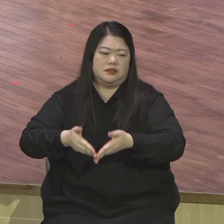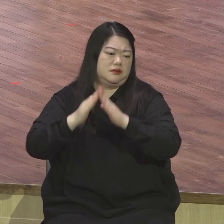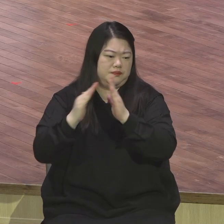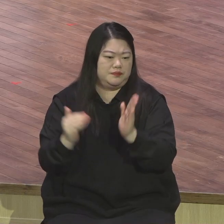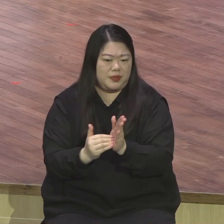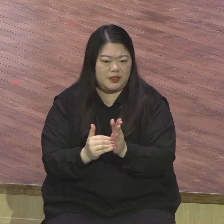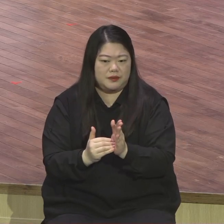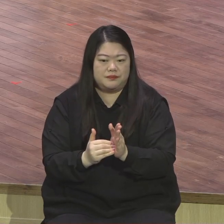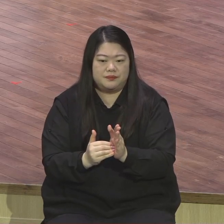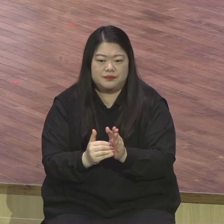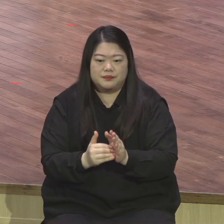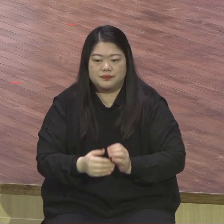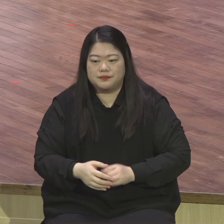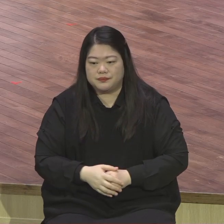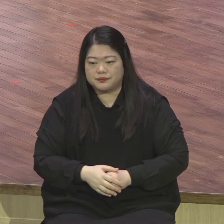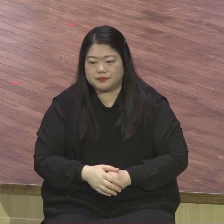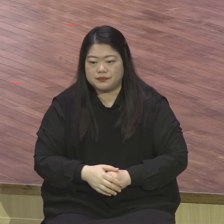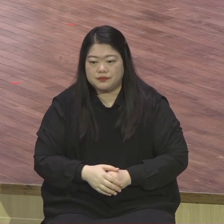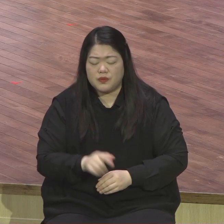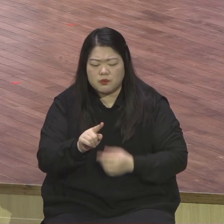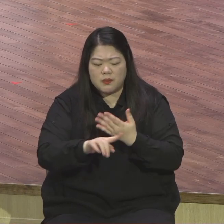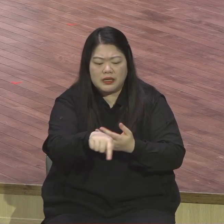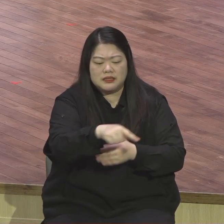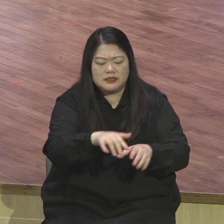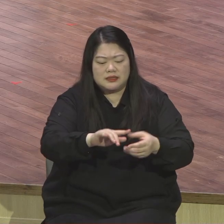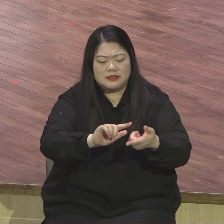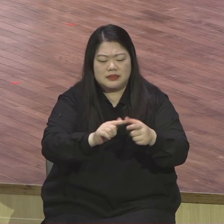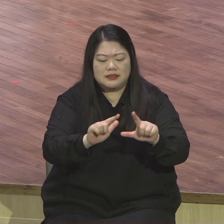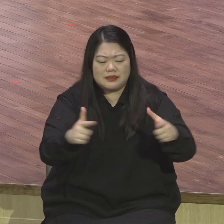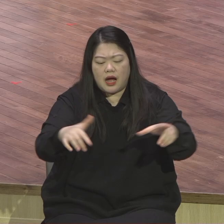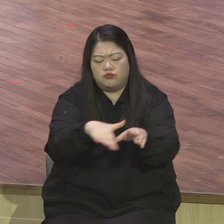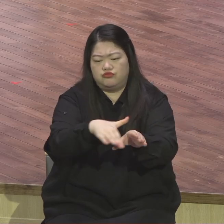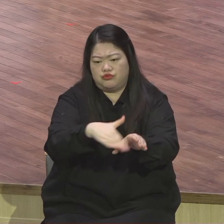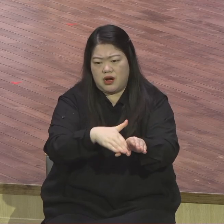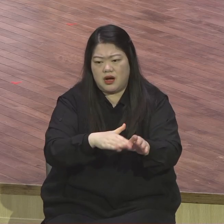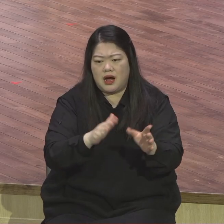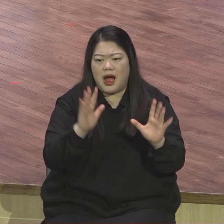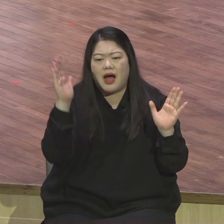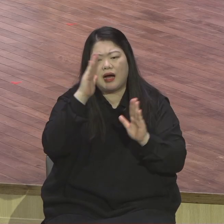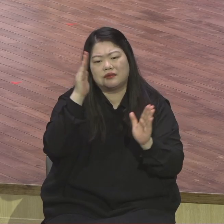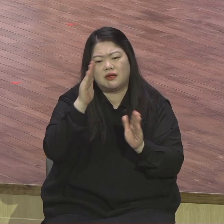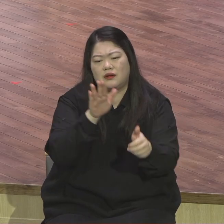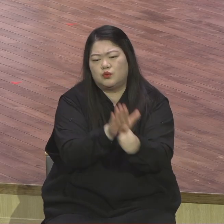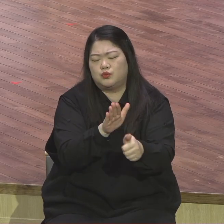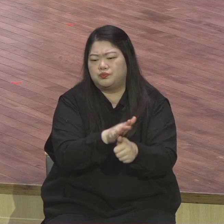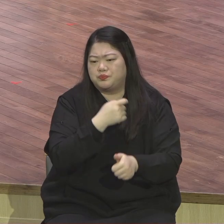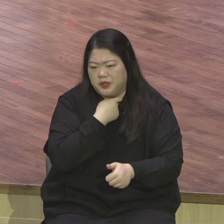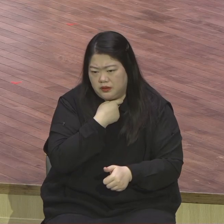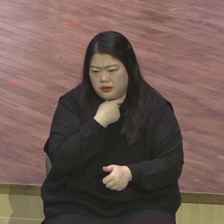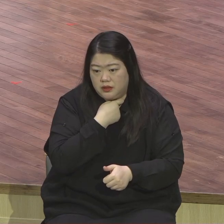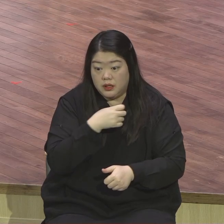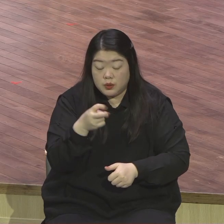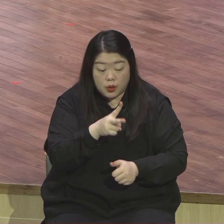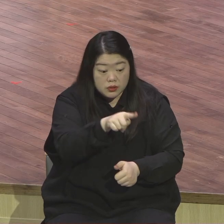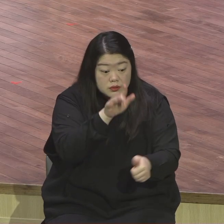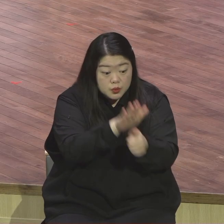학교를 세워야 되겠다. 그래서 학교뿐만 아니라 이 아이들 속에 있는 상처 이거는